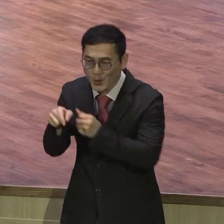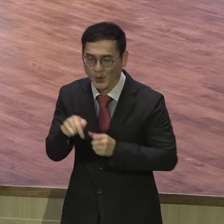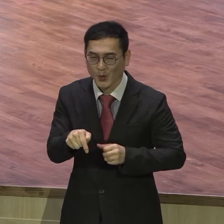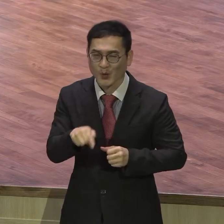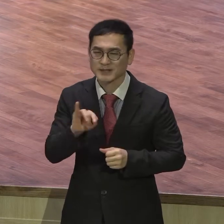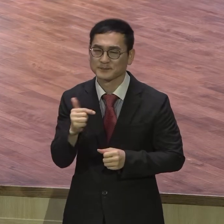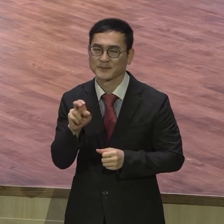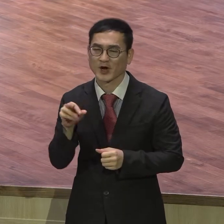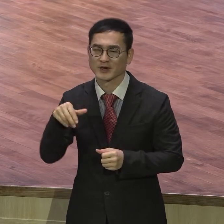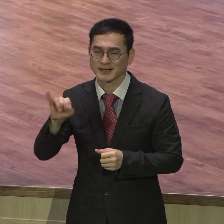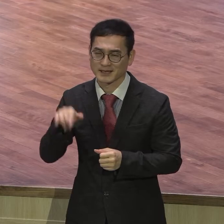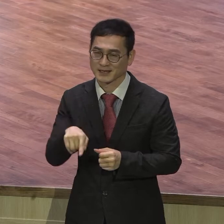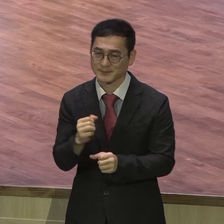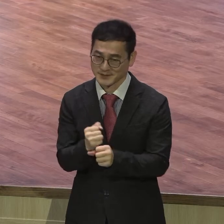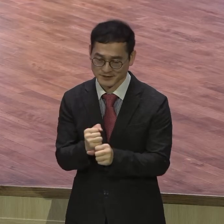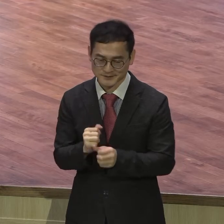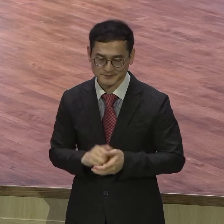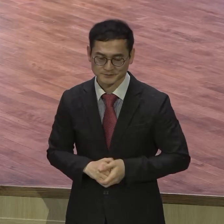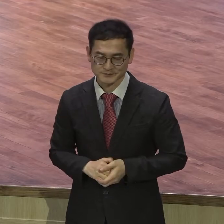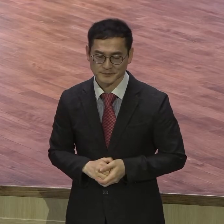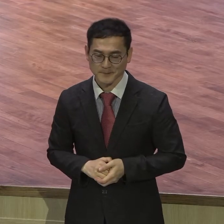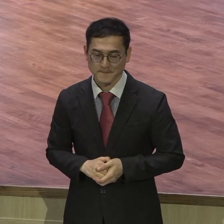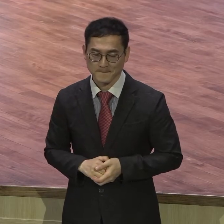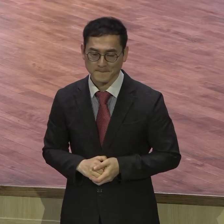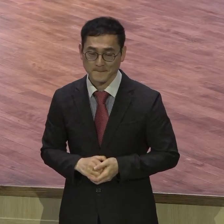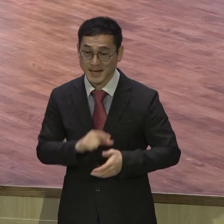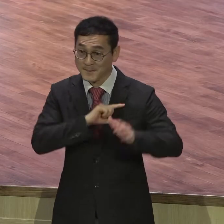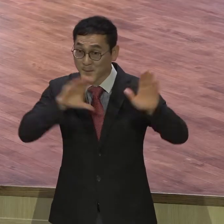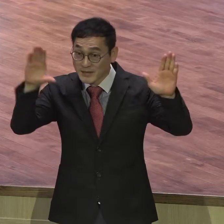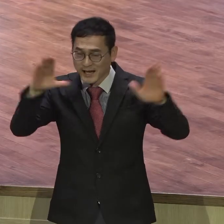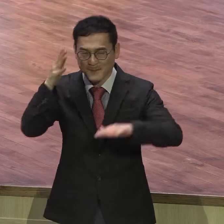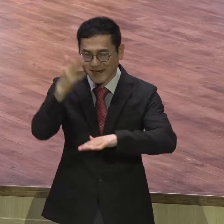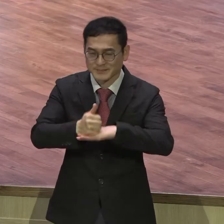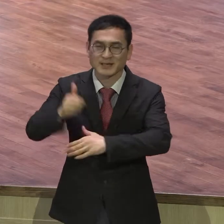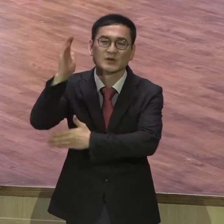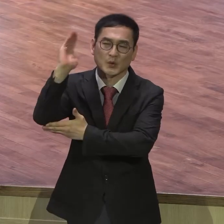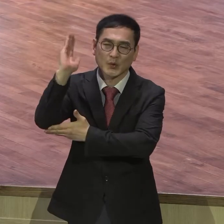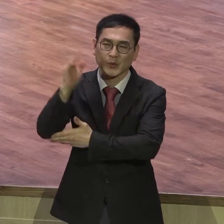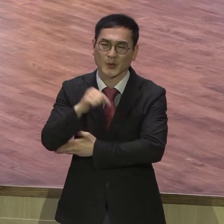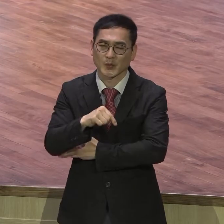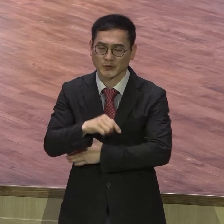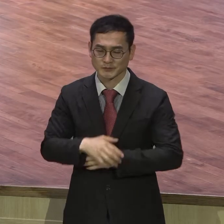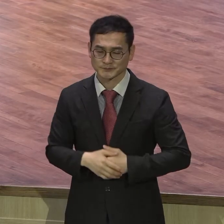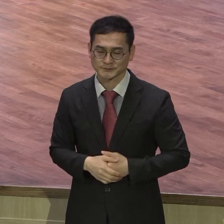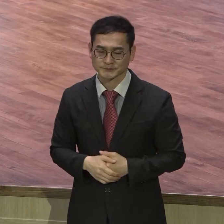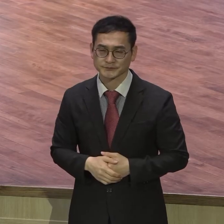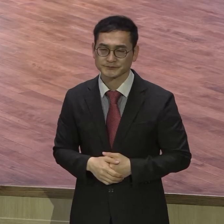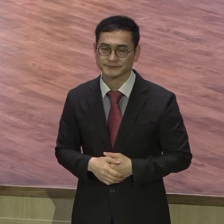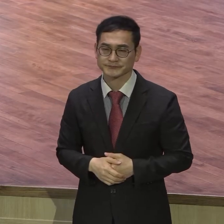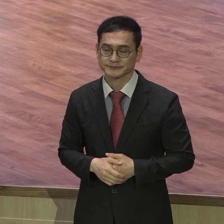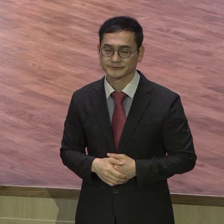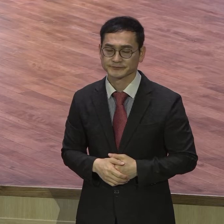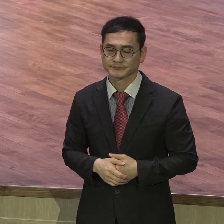형식을 갖추고 있어요. 고별설교 다시 말하면 이 모세에게